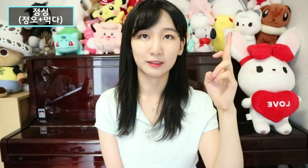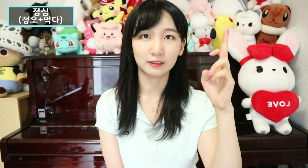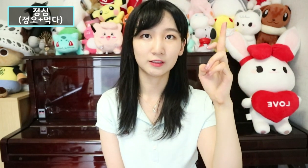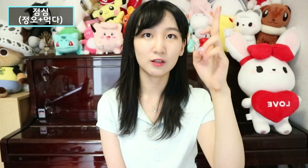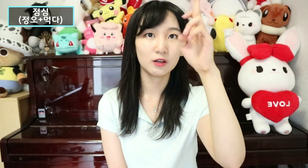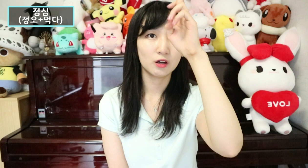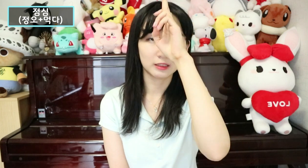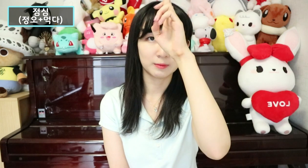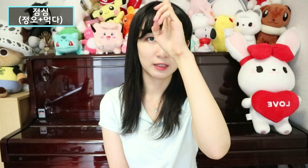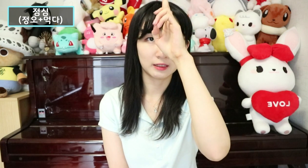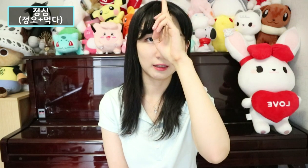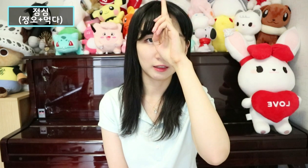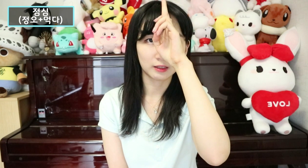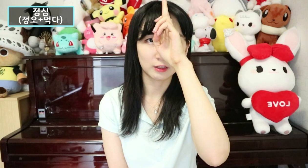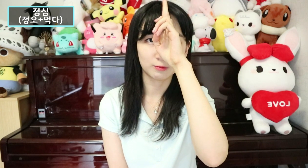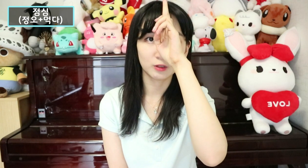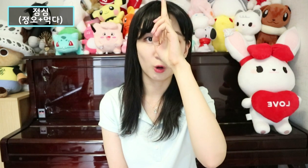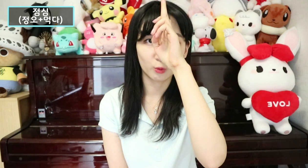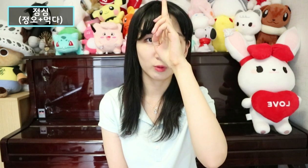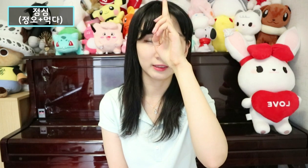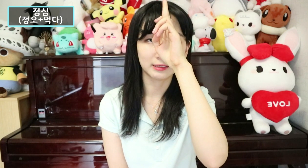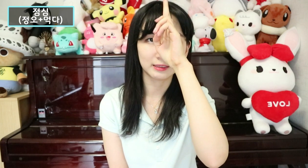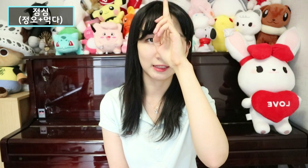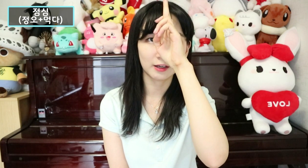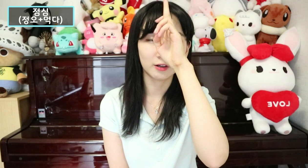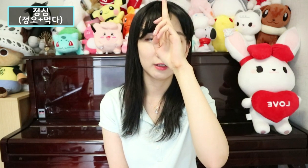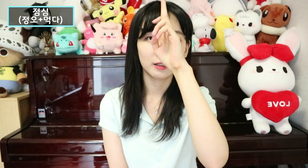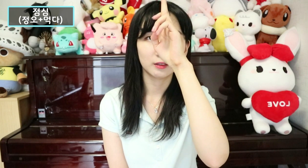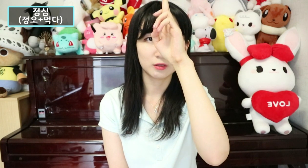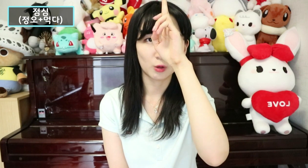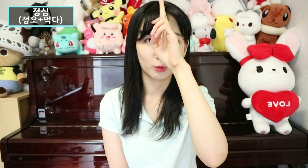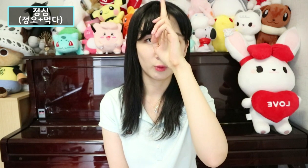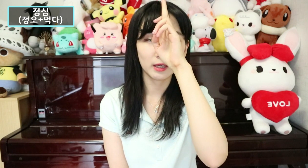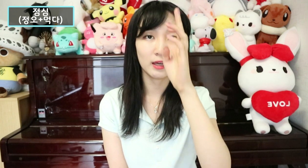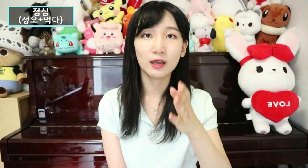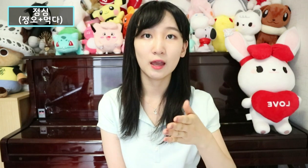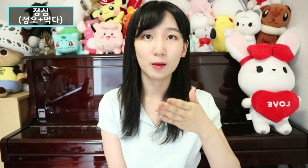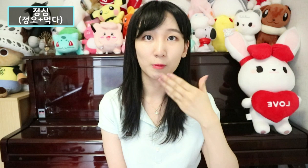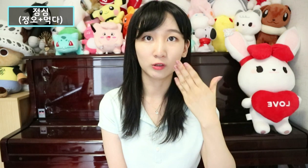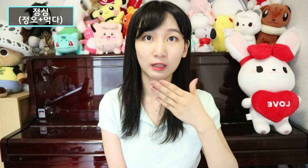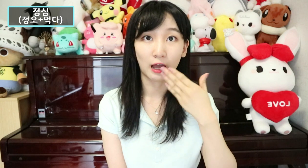만들어서 이마에다 이렇게 대주면 정우라는 뜻이에요. 정우에 먹다,